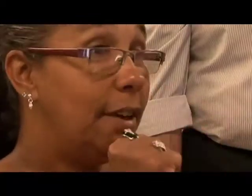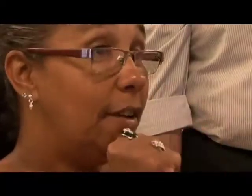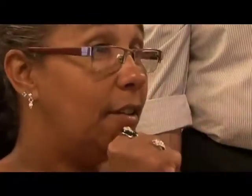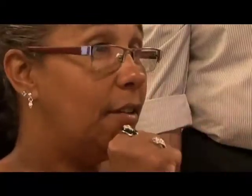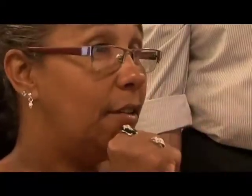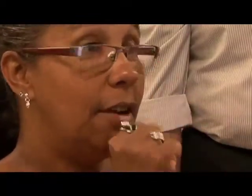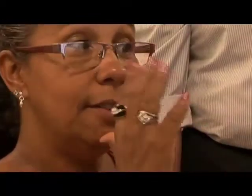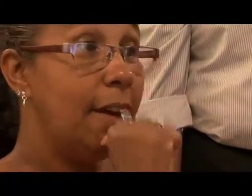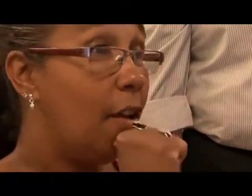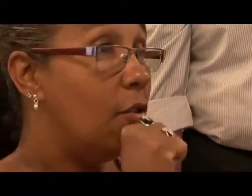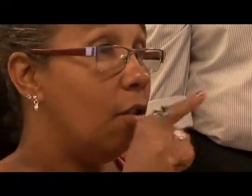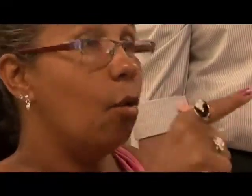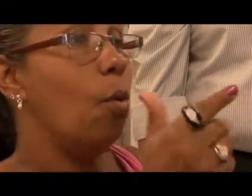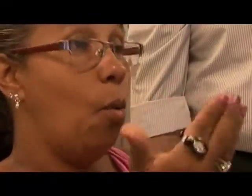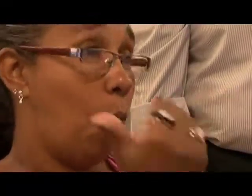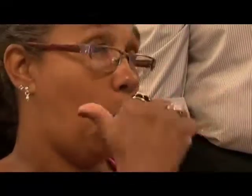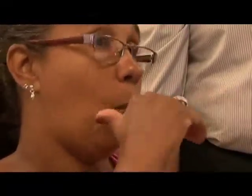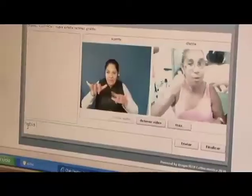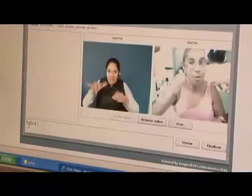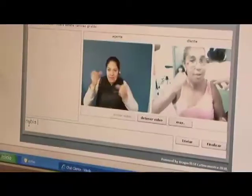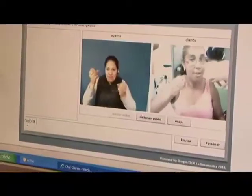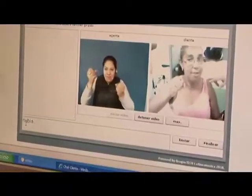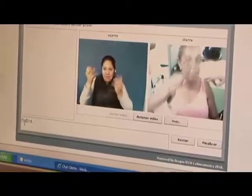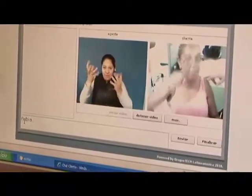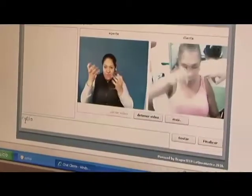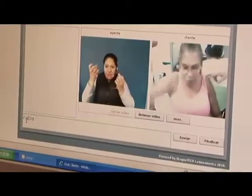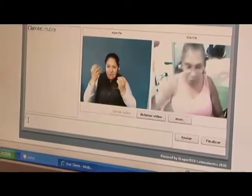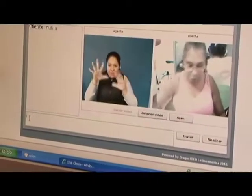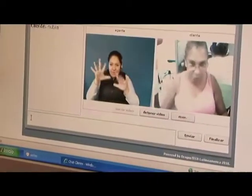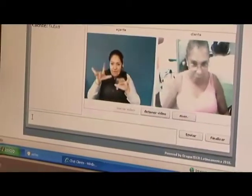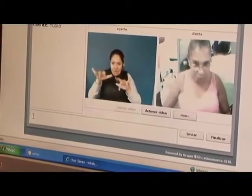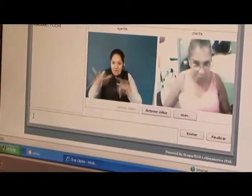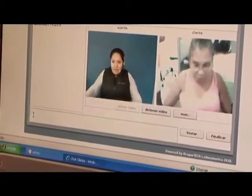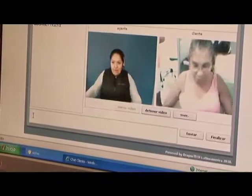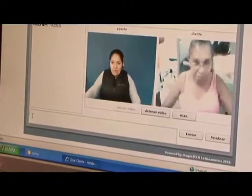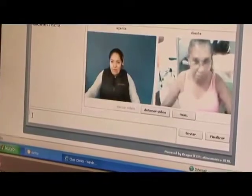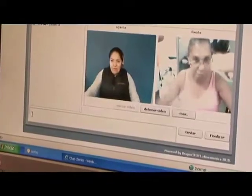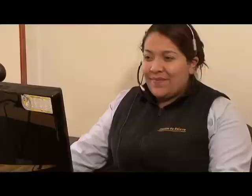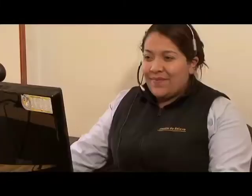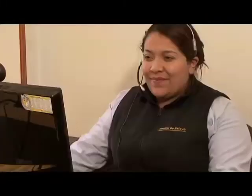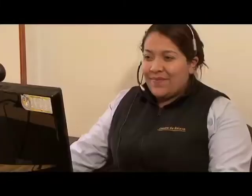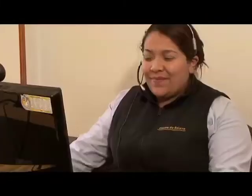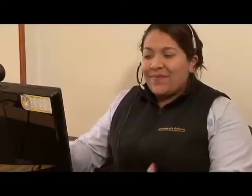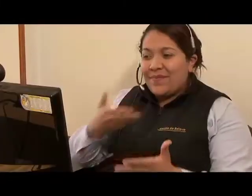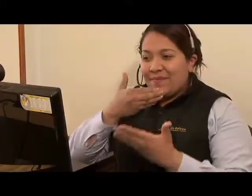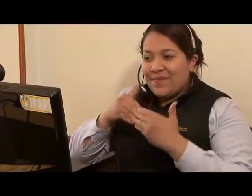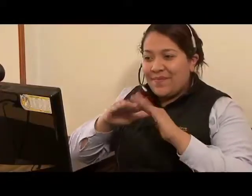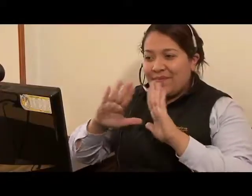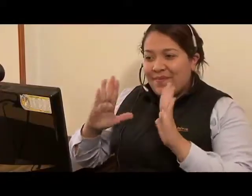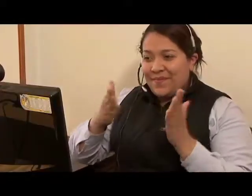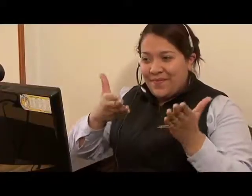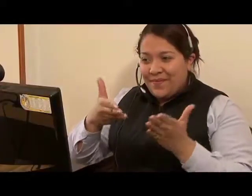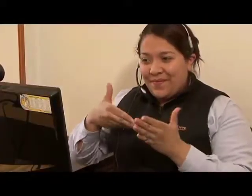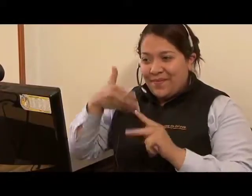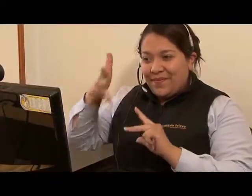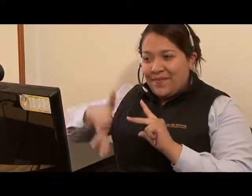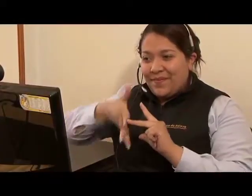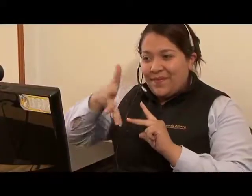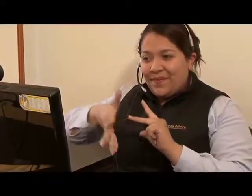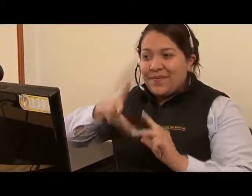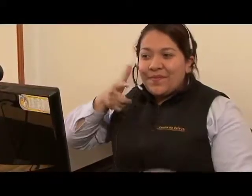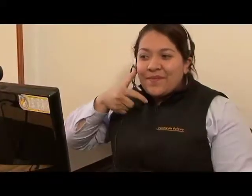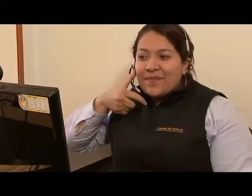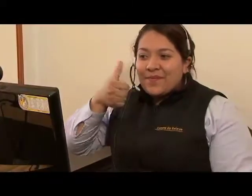hace desde Medellín a Noria, Antioquia, gracias al Centro de Relevo de Telefonía Accesible, ubicado en Bogotá. Buenos días,